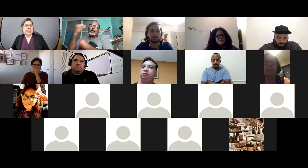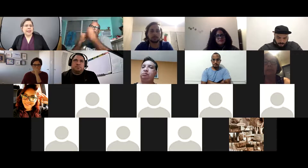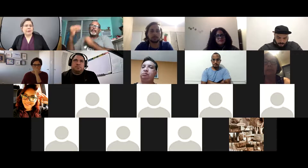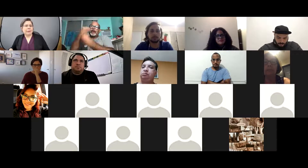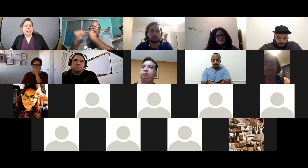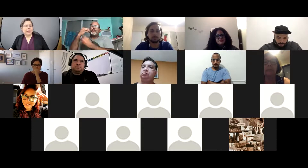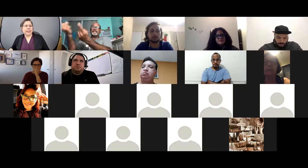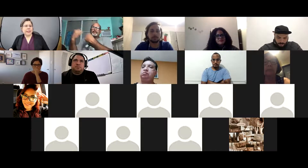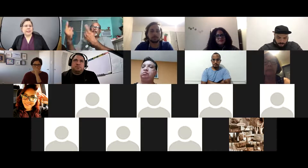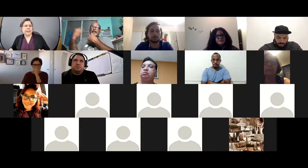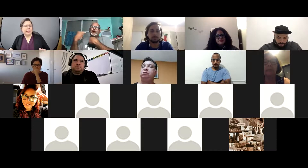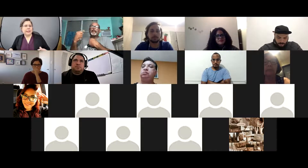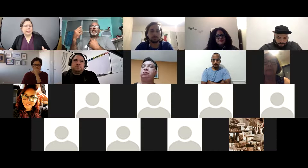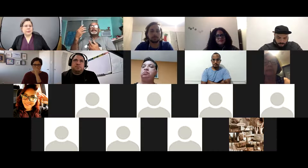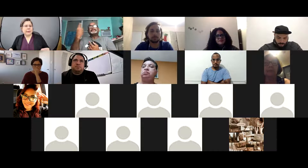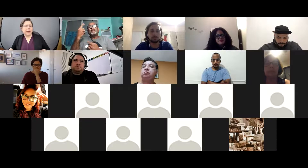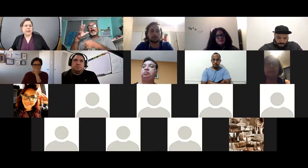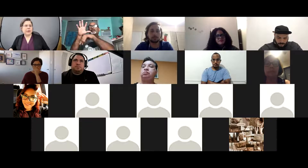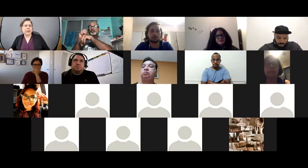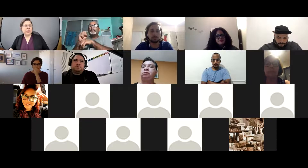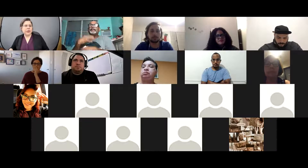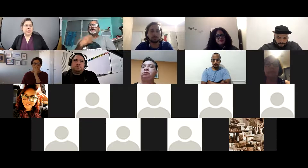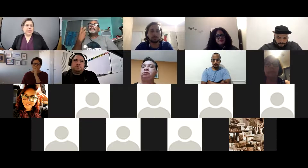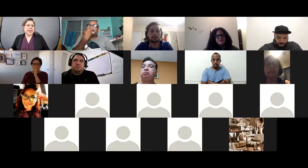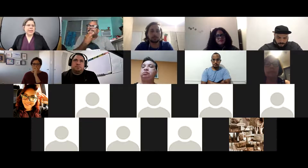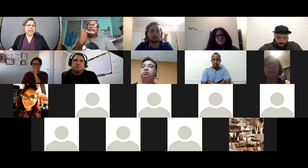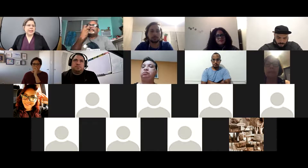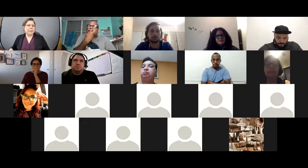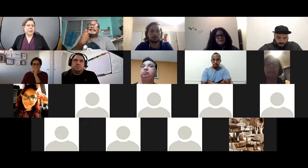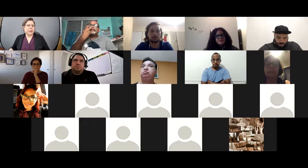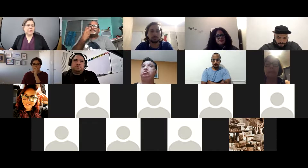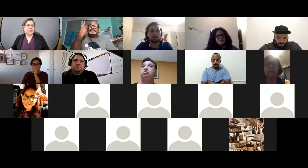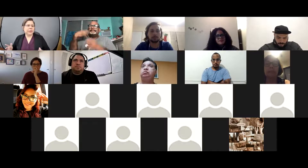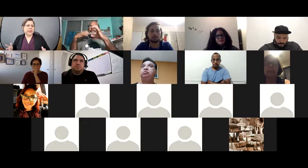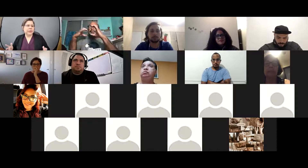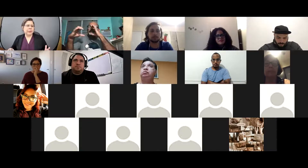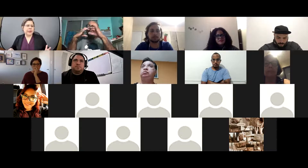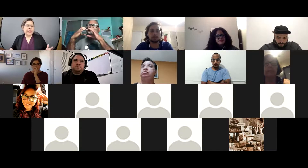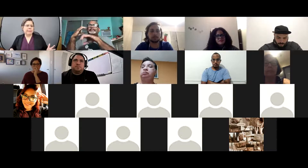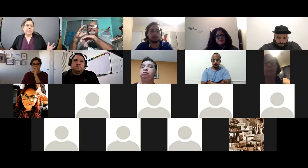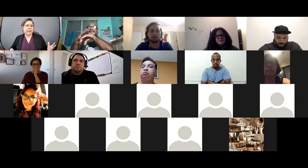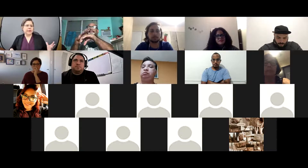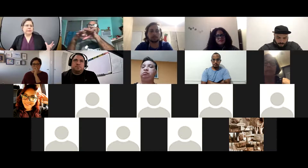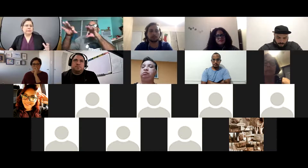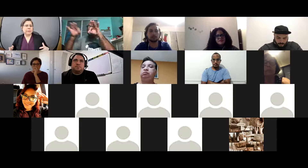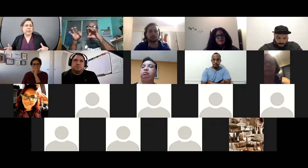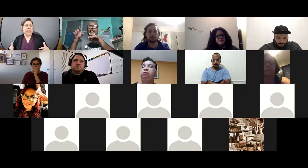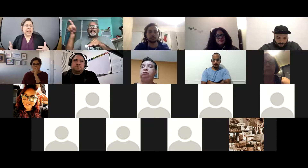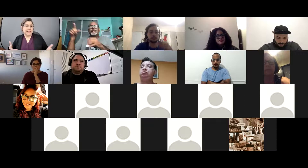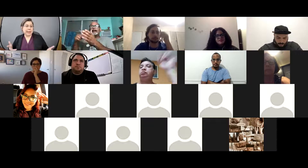ella llegaba por la noche de su trabajo y teníamos la costumbre yo por ejemplo